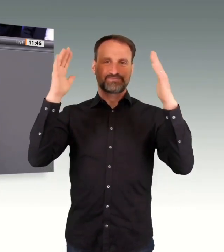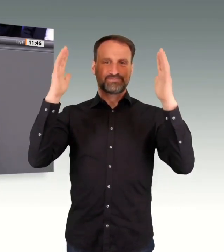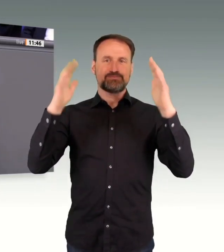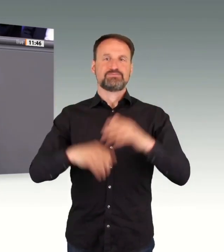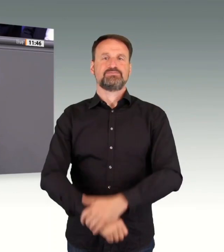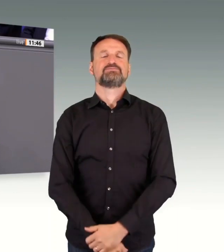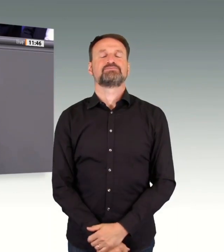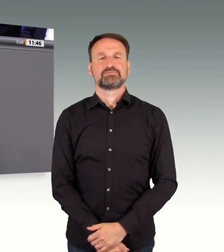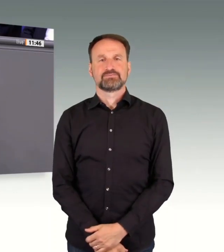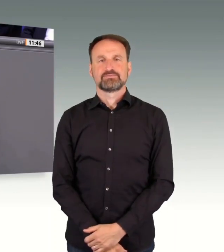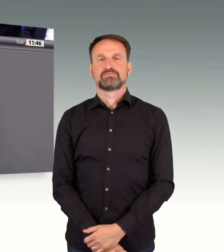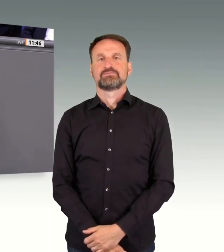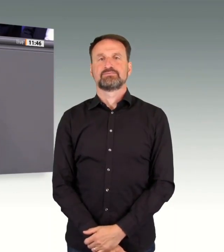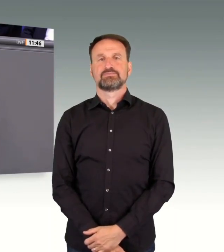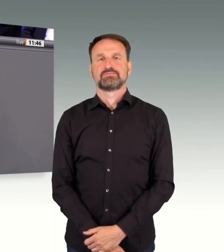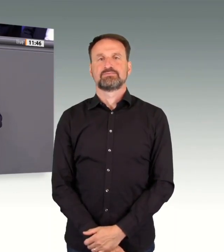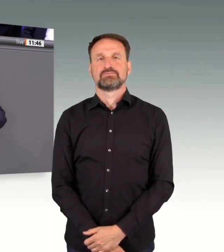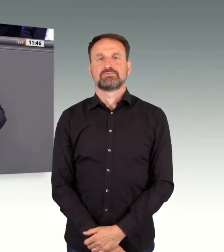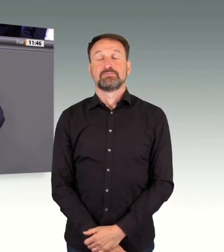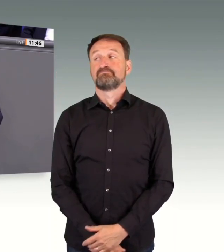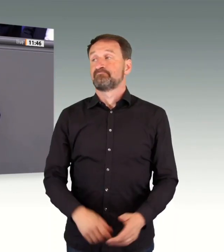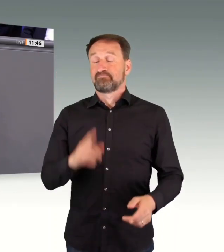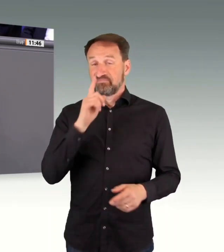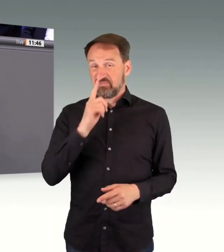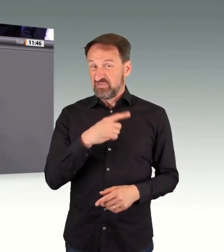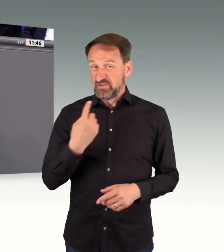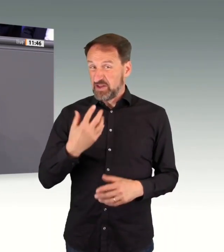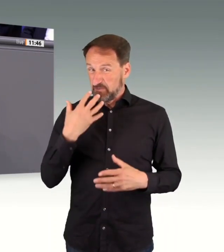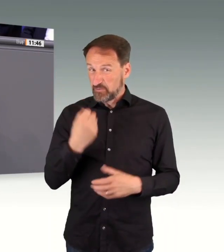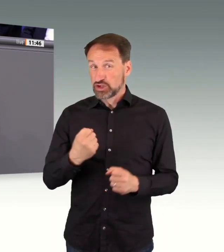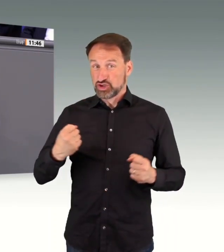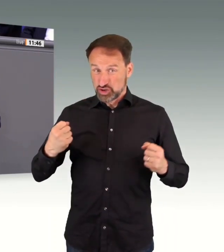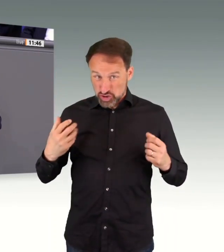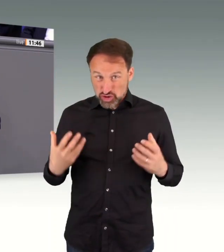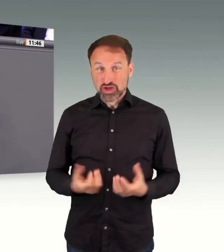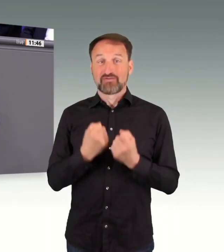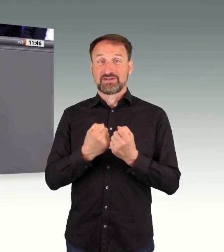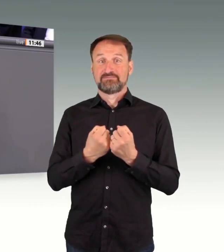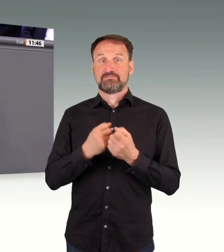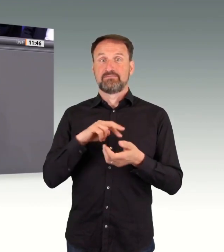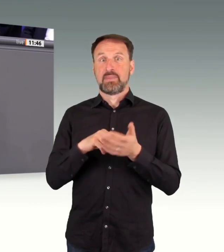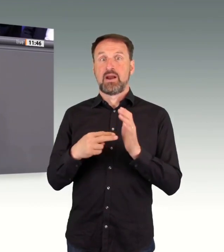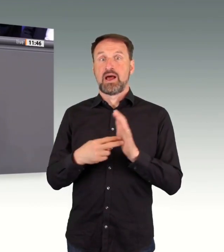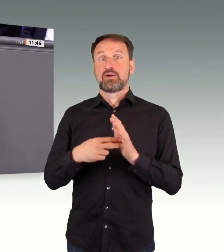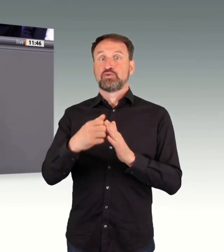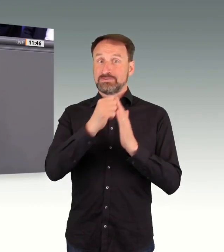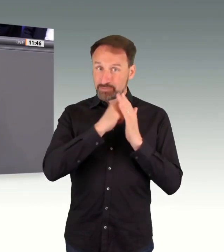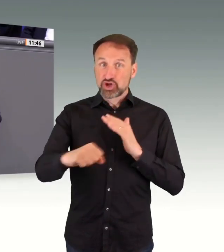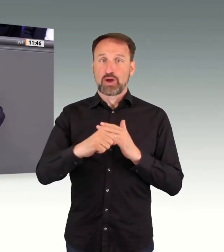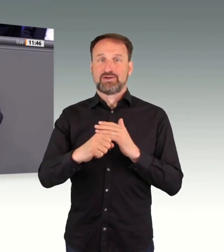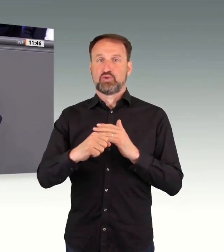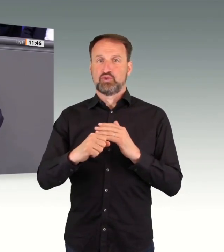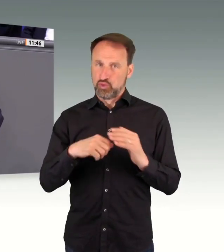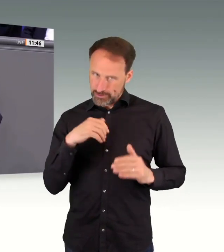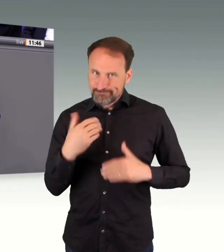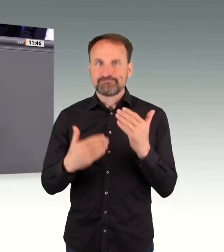Wenn wir erreichen wollen, dass Planungsbeschleunigung gelingt, dann heißt